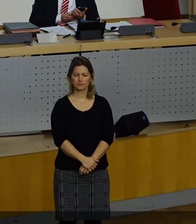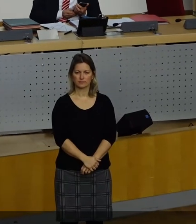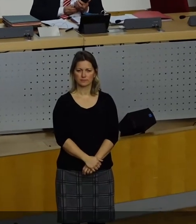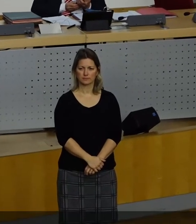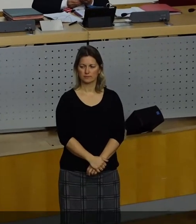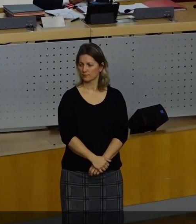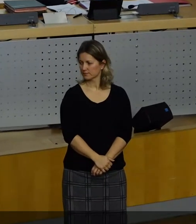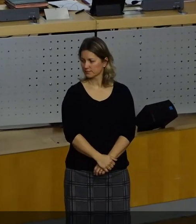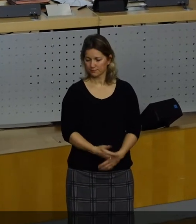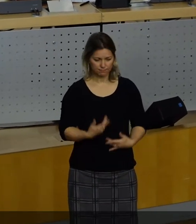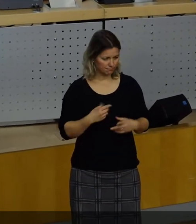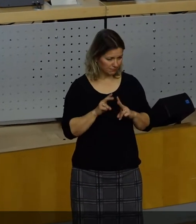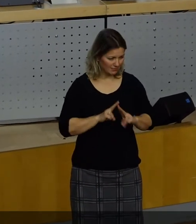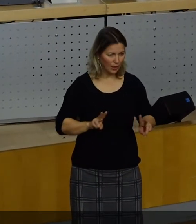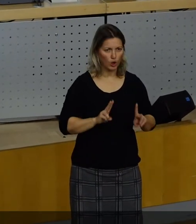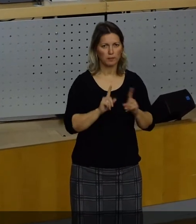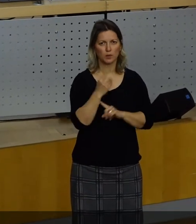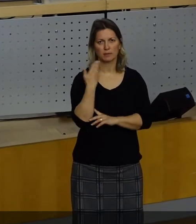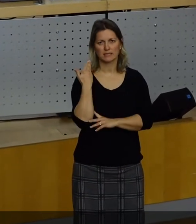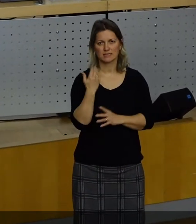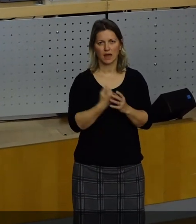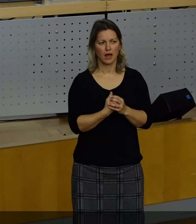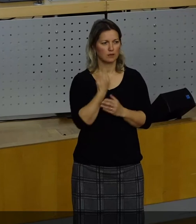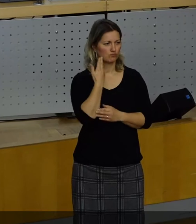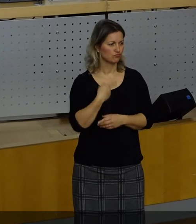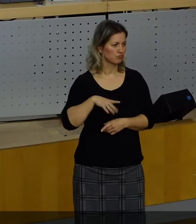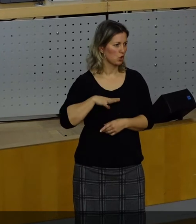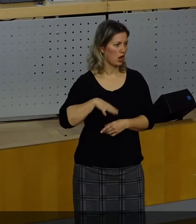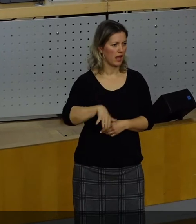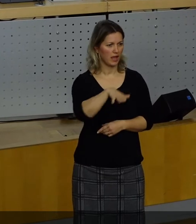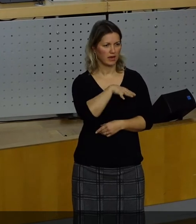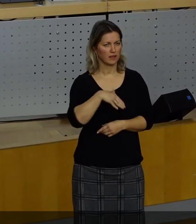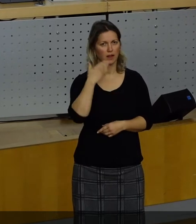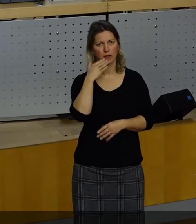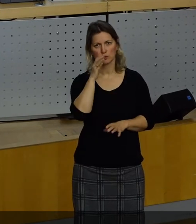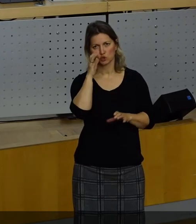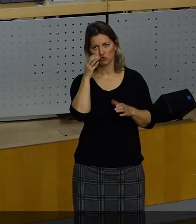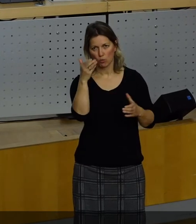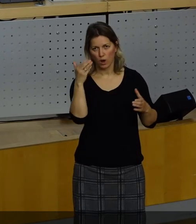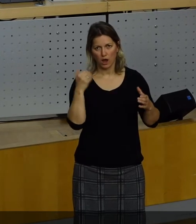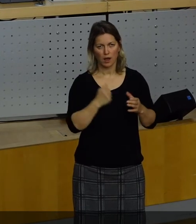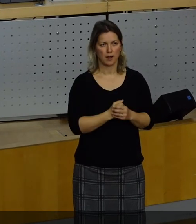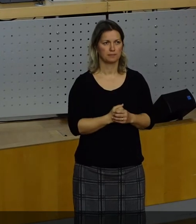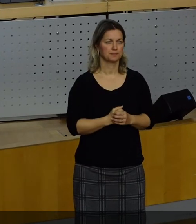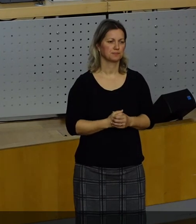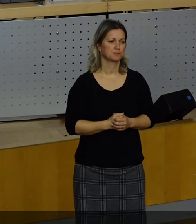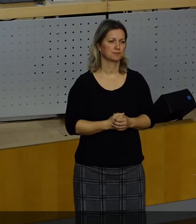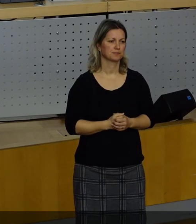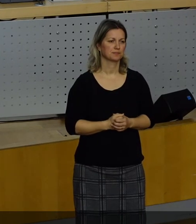Sehr geehrter Herr Oberbürgermeister, sehr geehrte Kollegen, liebe Zuschauer auf der Tribüne.